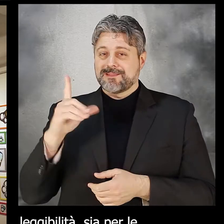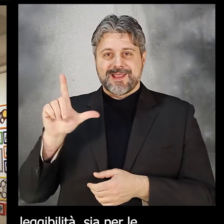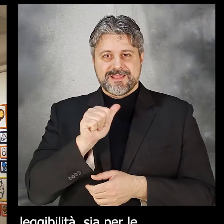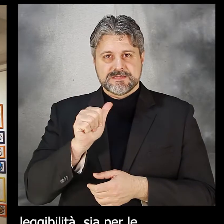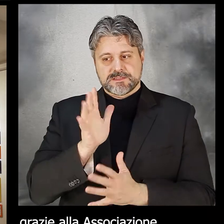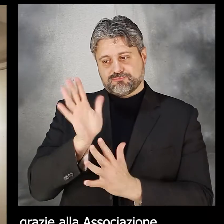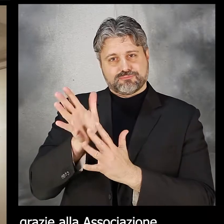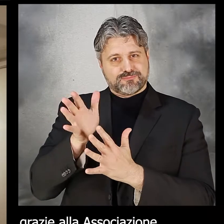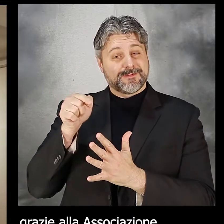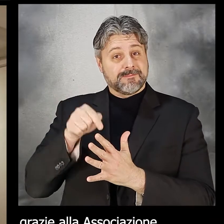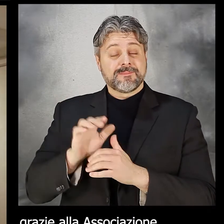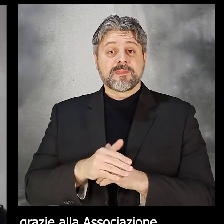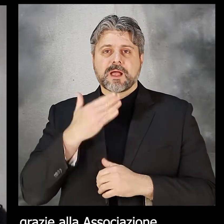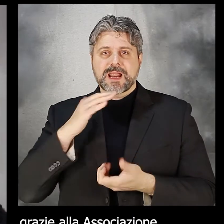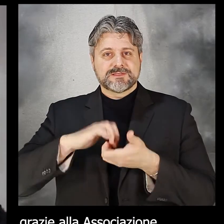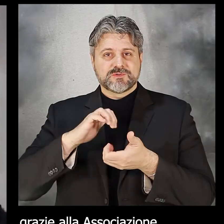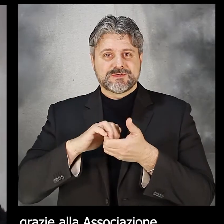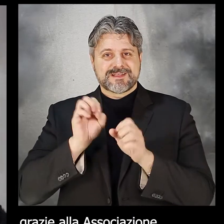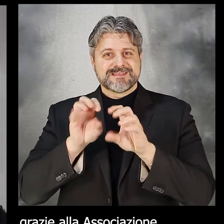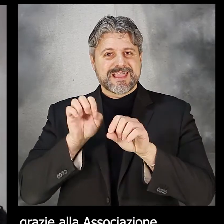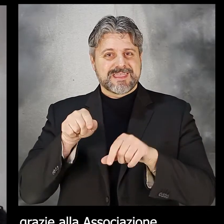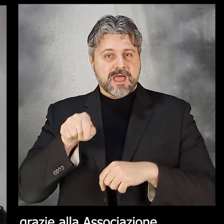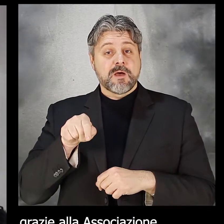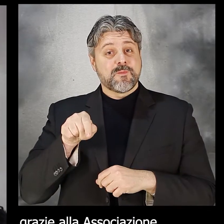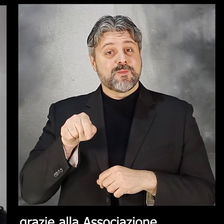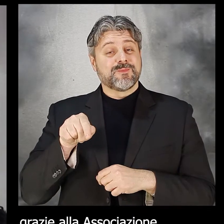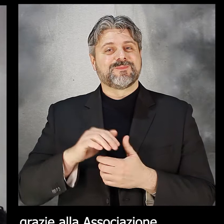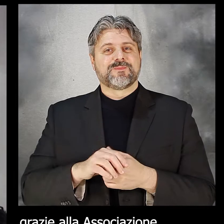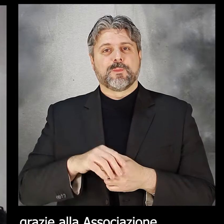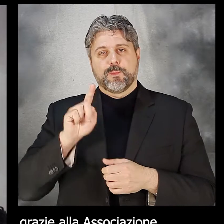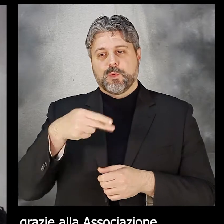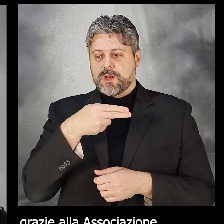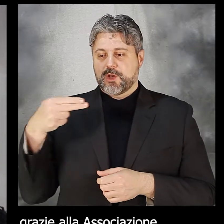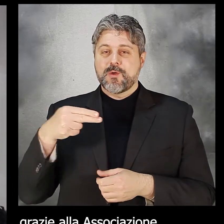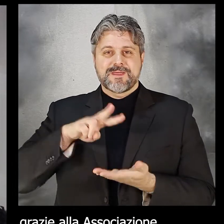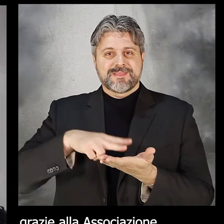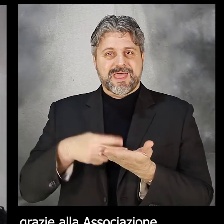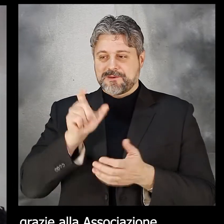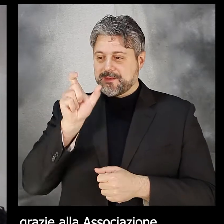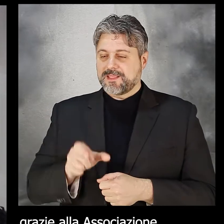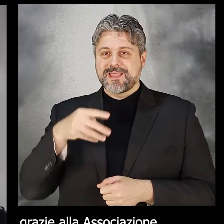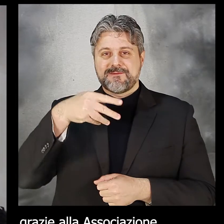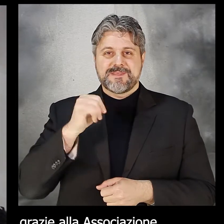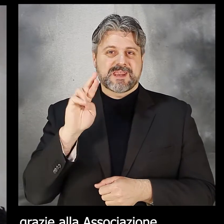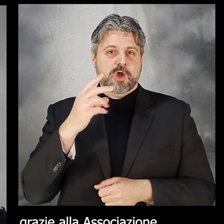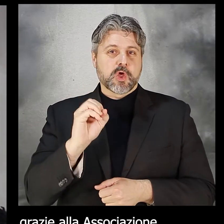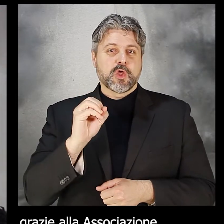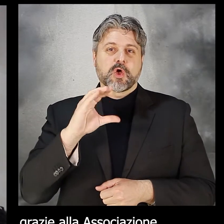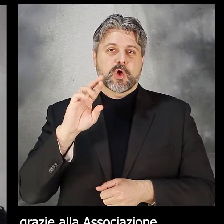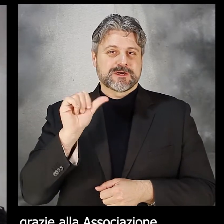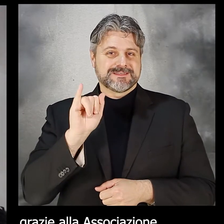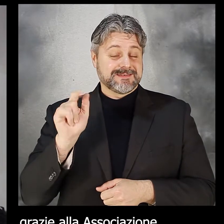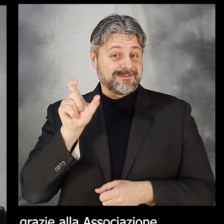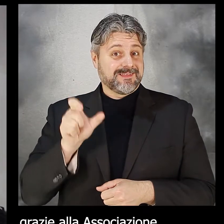interpretazione in gliss, grazie all'associazione Insegniamo e a Mirko Corsi, che